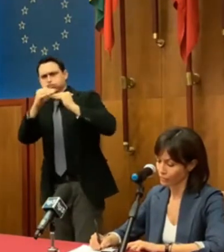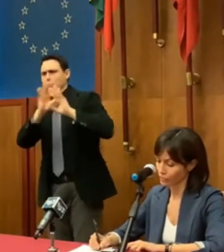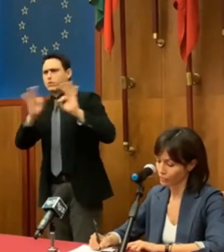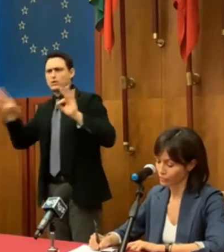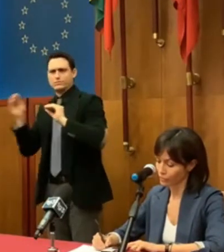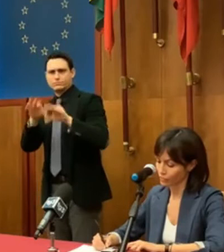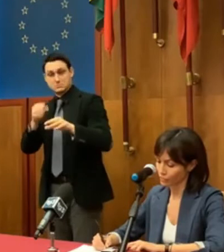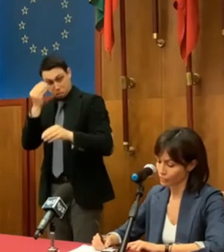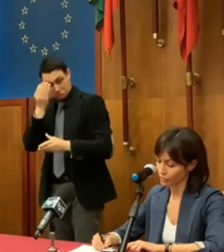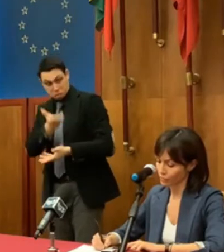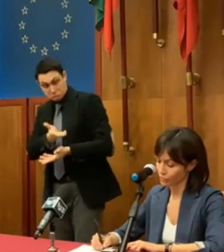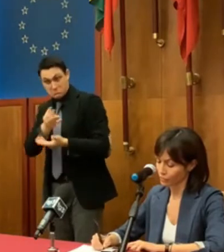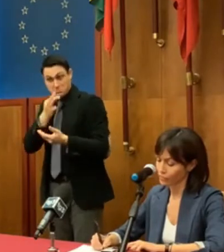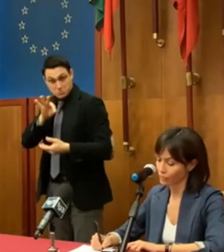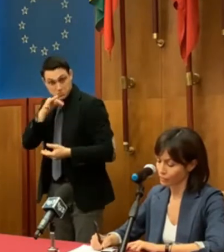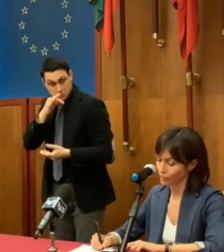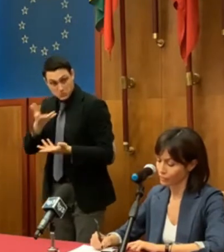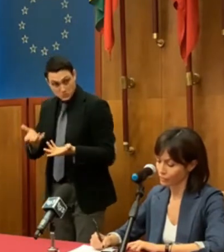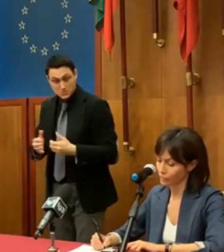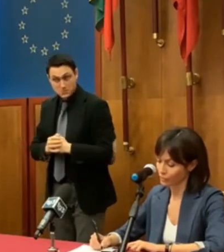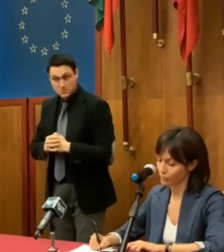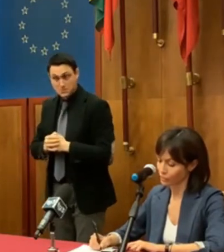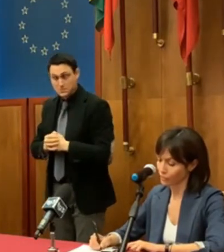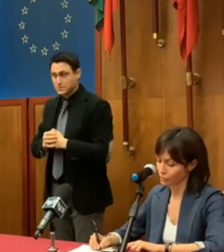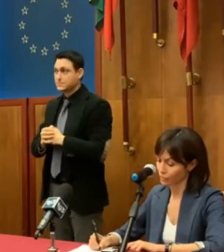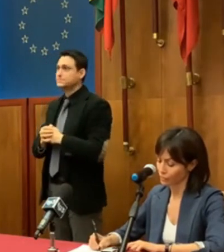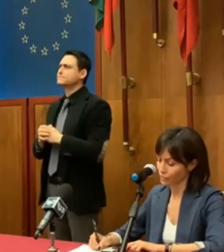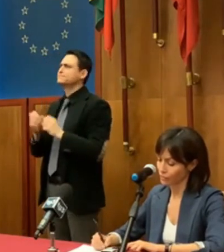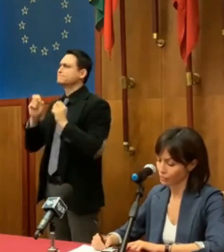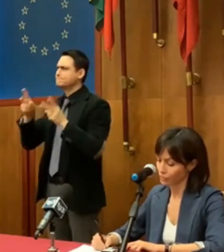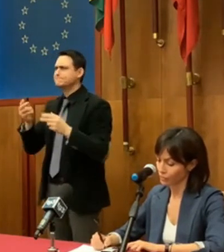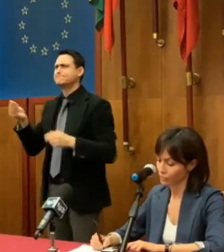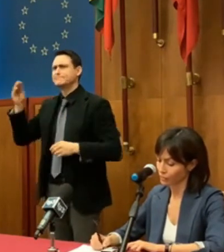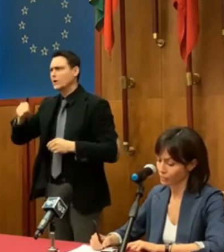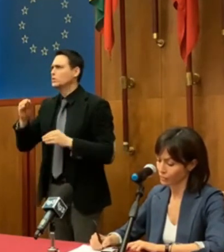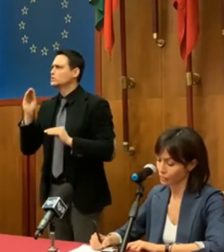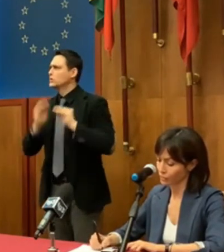tutta questa situazione, che chi la conosce sa di cosa stiamo parlando. Altre domande?